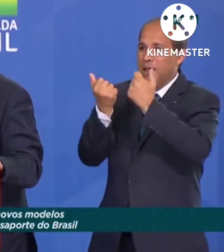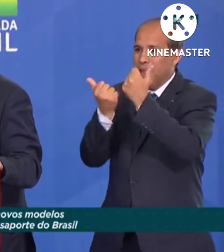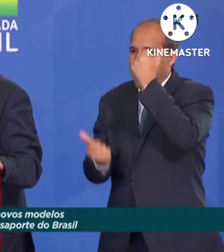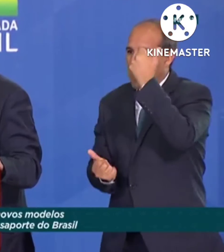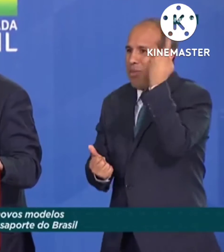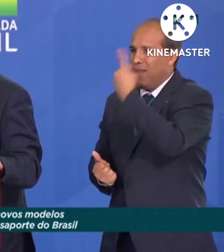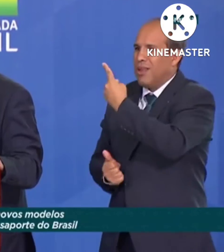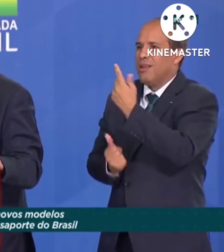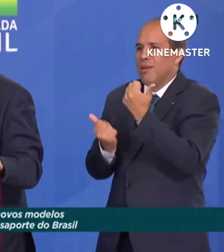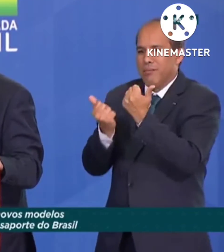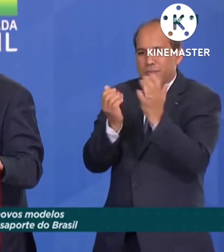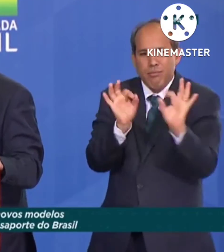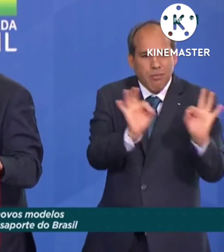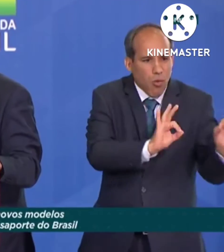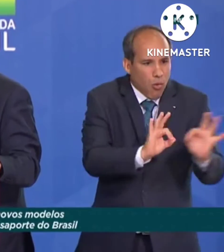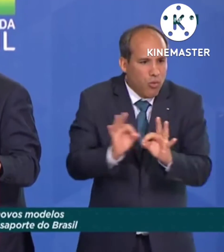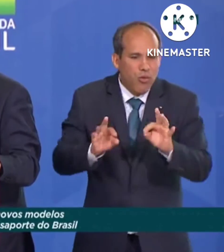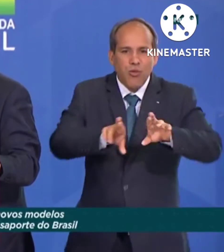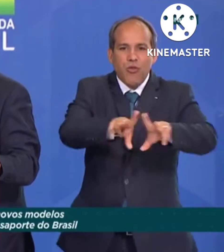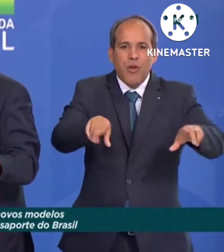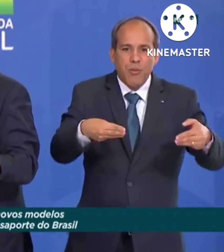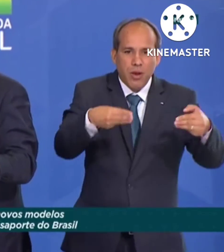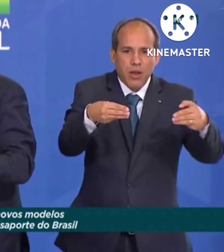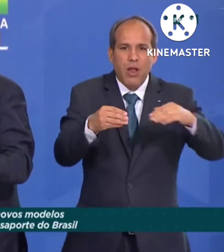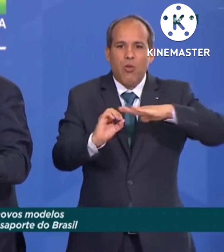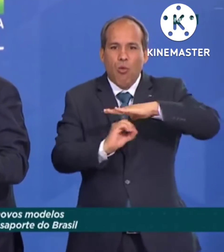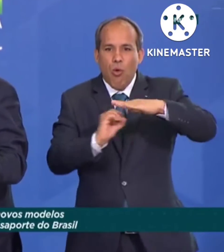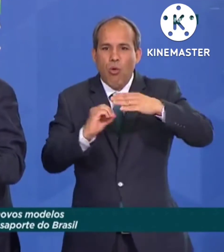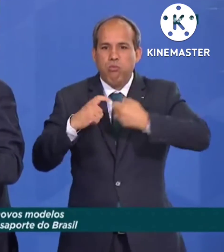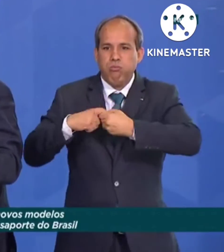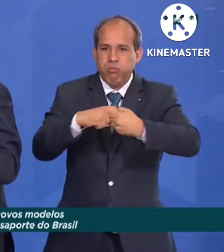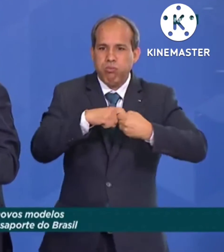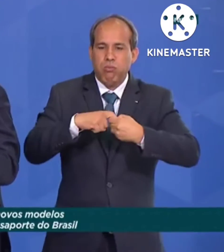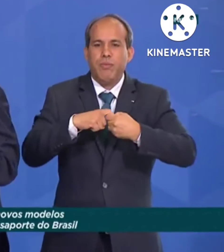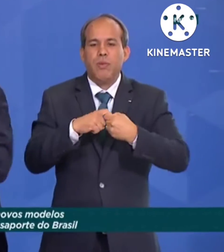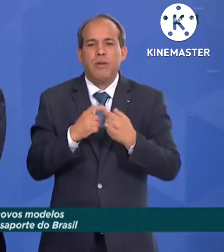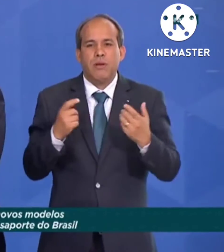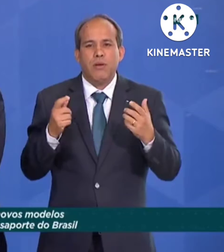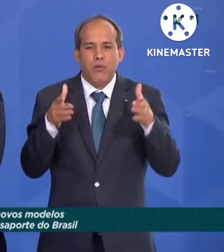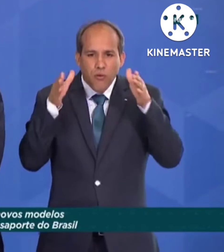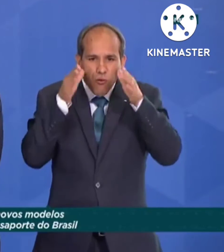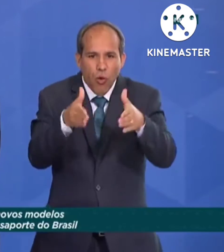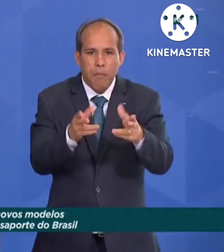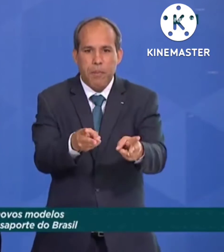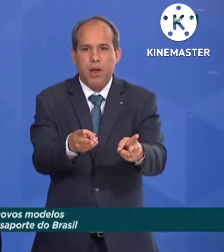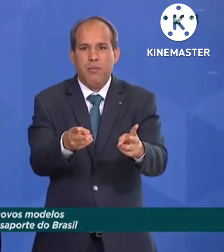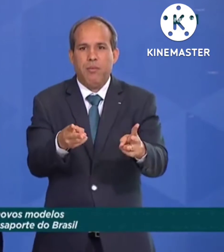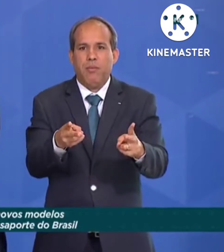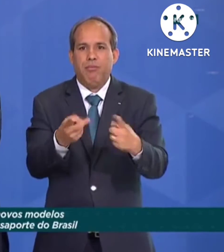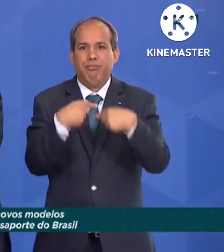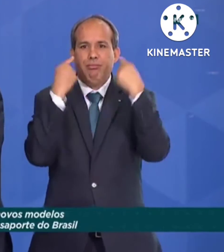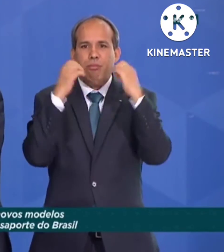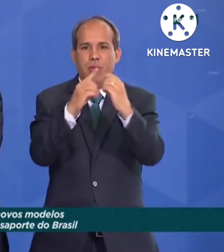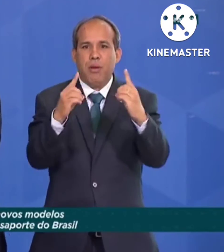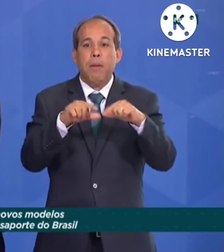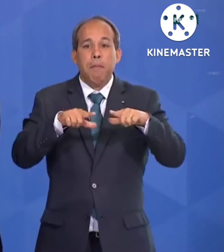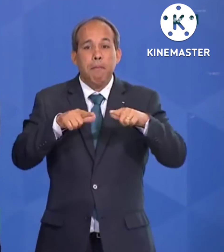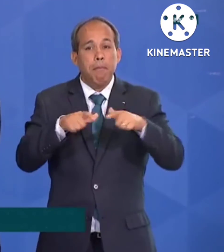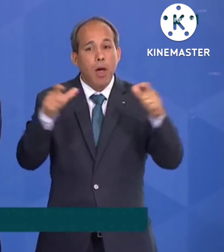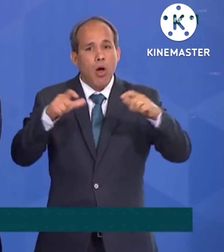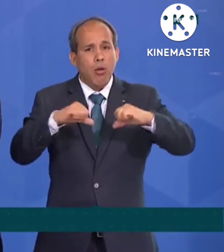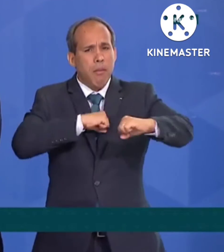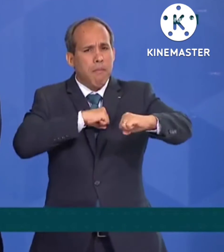vários ministérios, vários órgãos envolvidos e boa parte da nossa mobilização e da